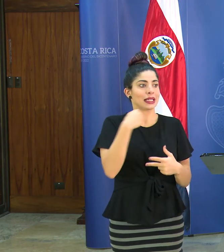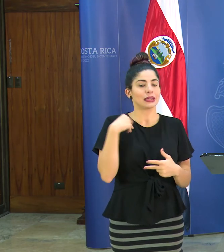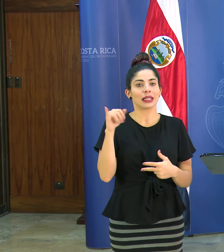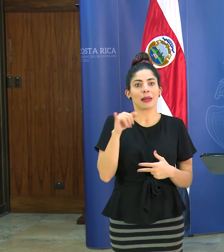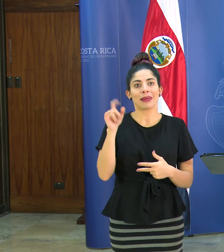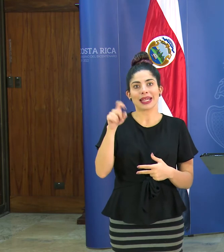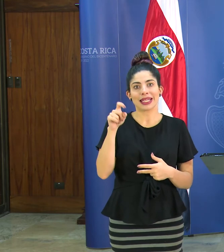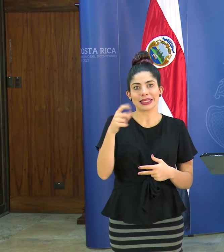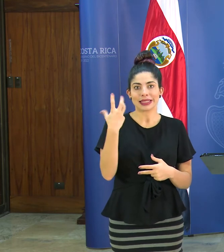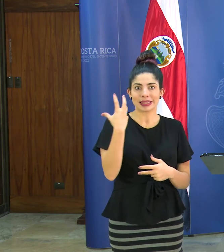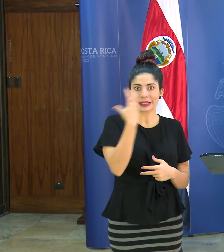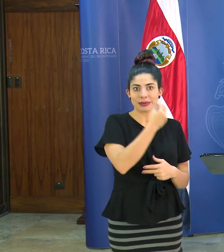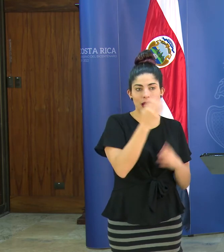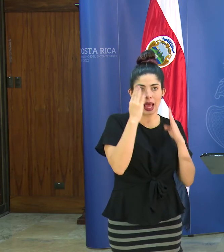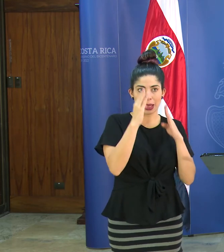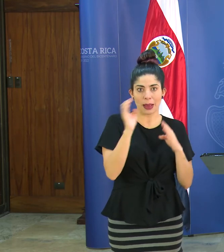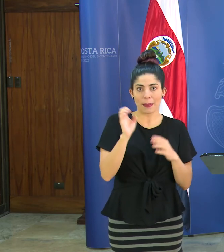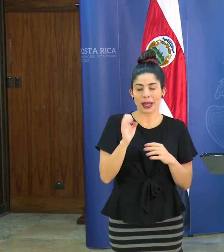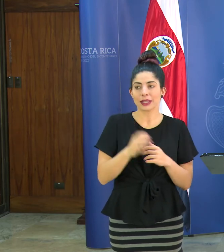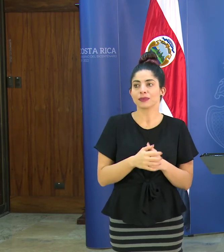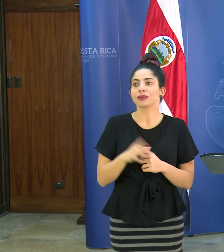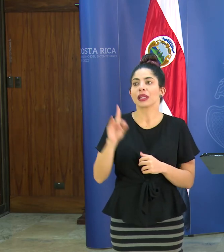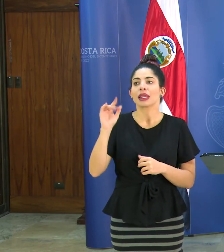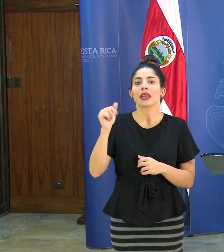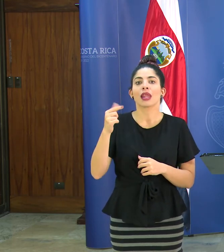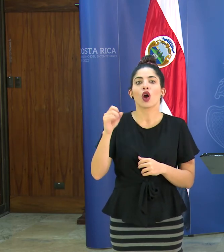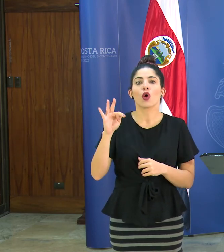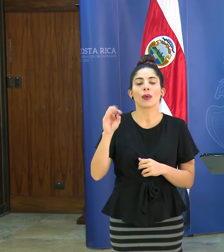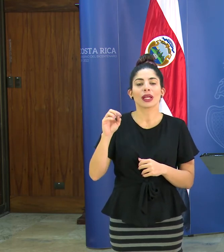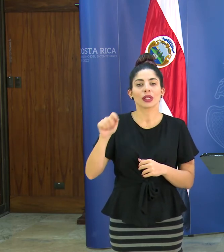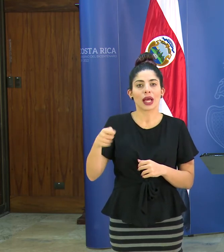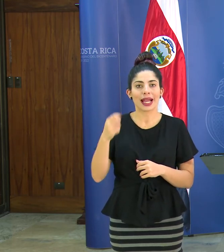tienen que atender esta emergencia Dagoberto Canal 6